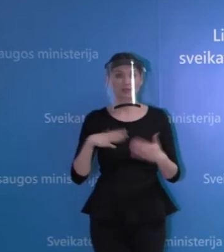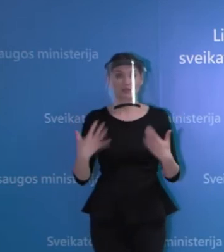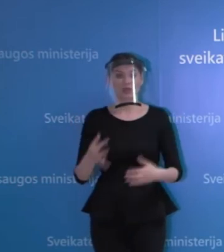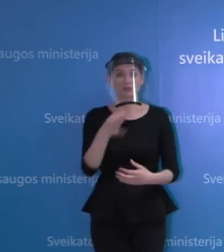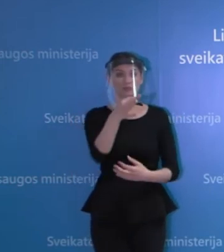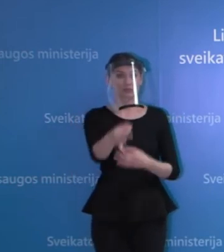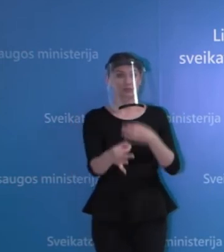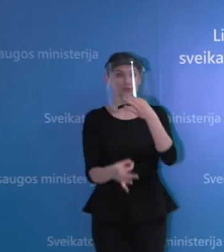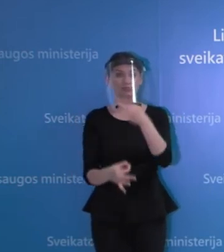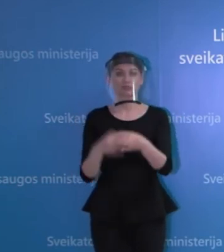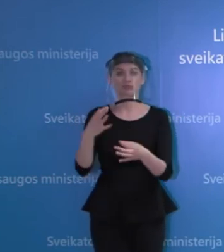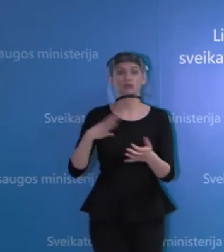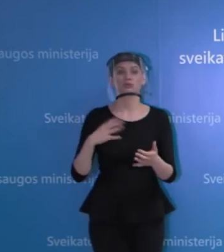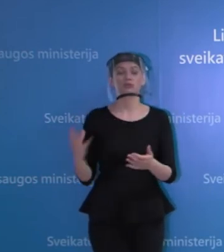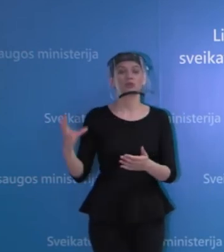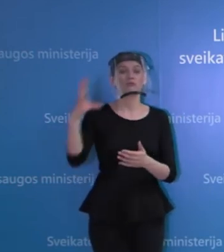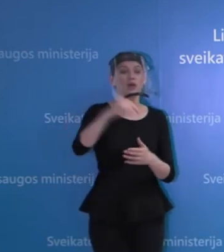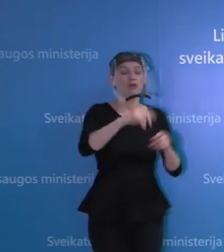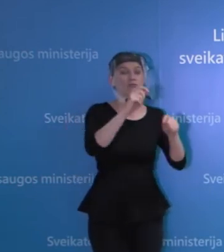epizodus iš to įvertinimo.